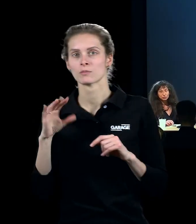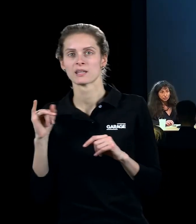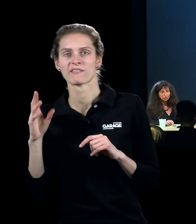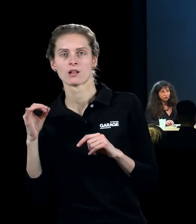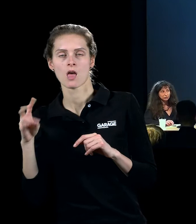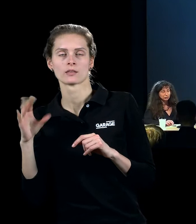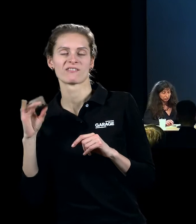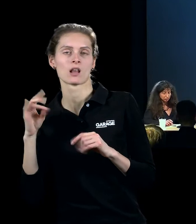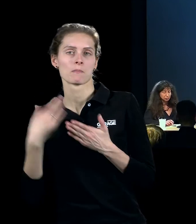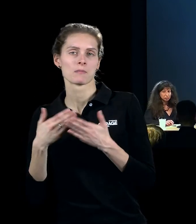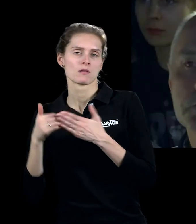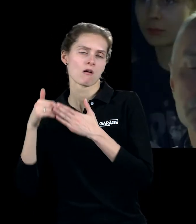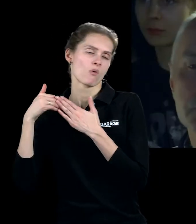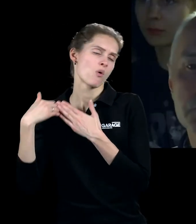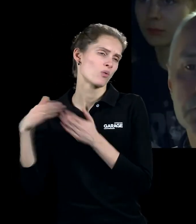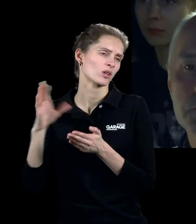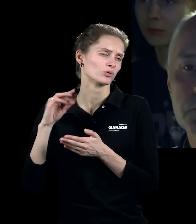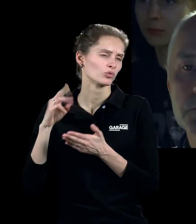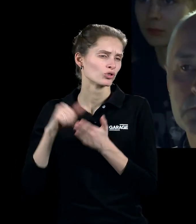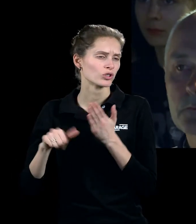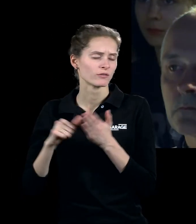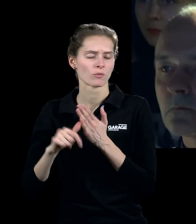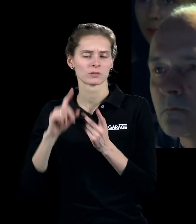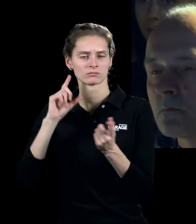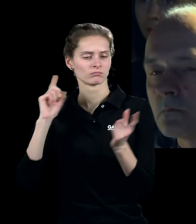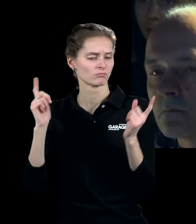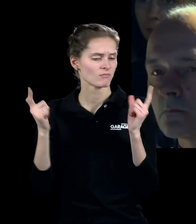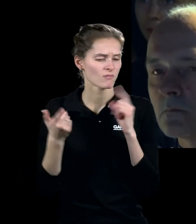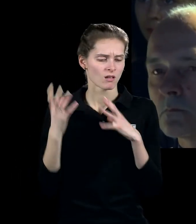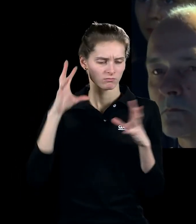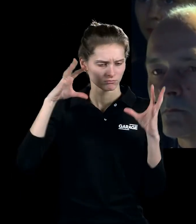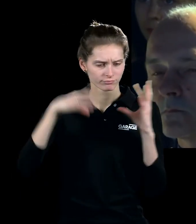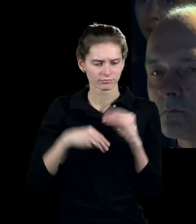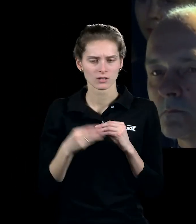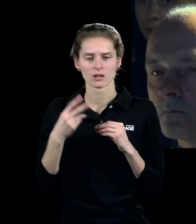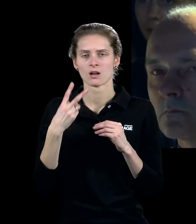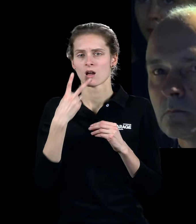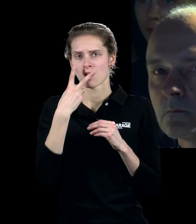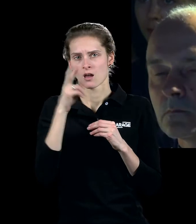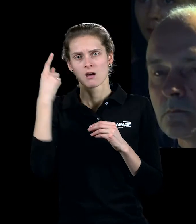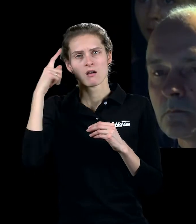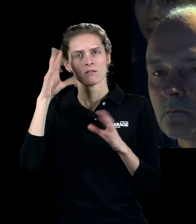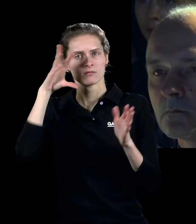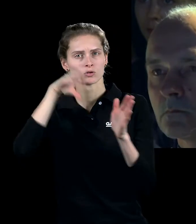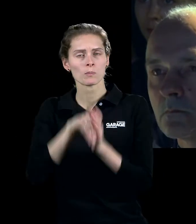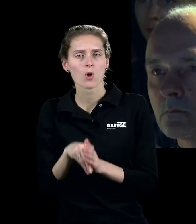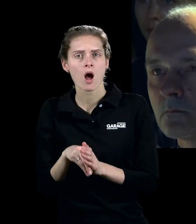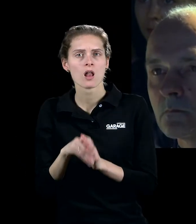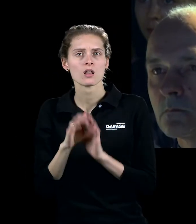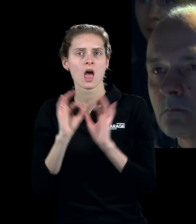живописи, и в отказ уходят в концептуальное искусство, фактически. Группа Зира всё-таки